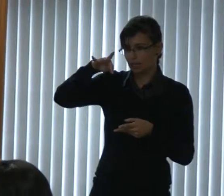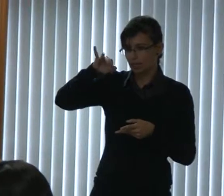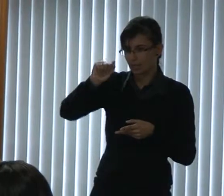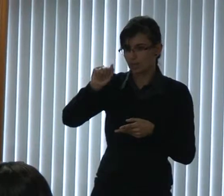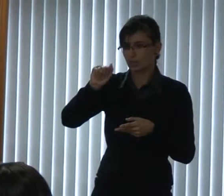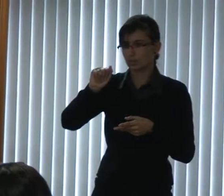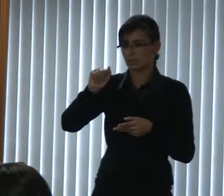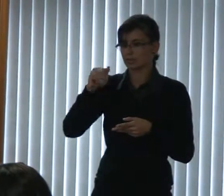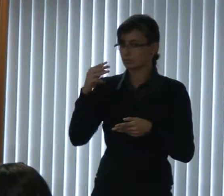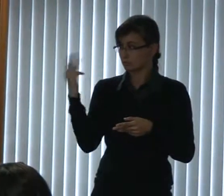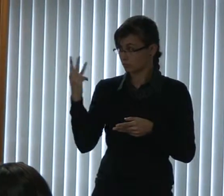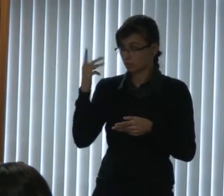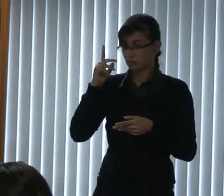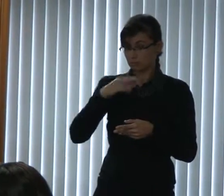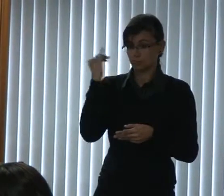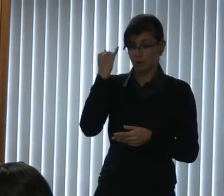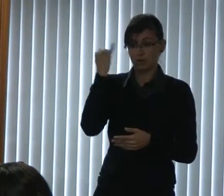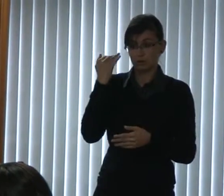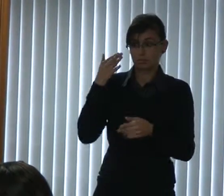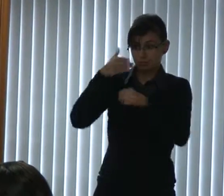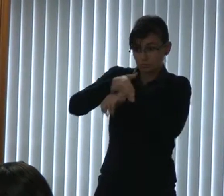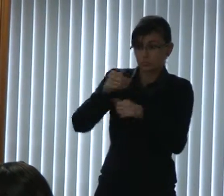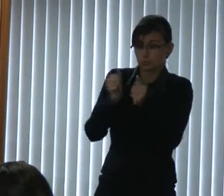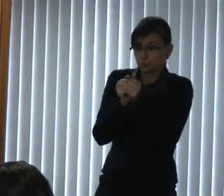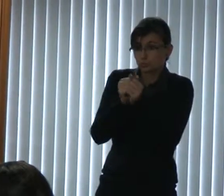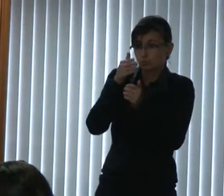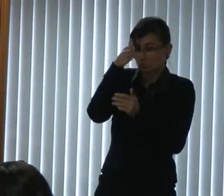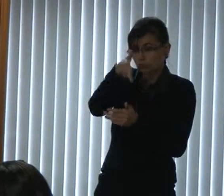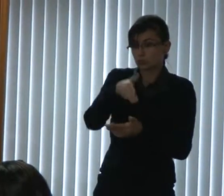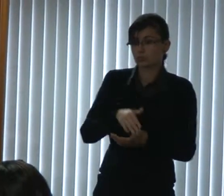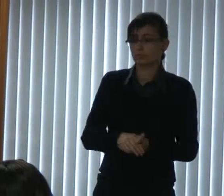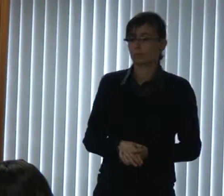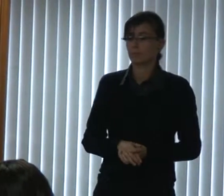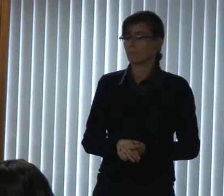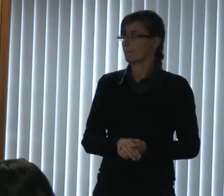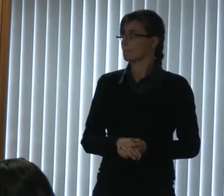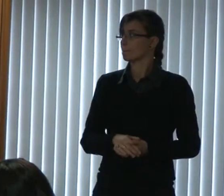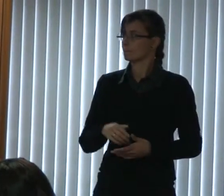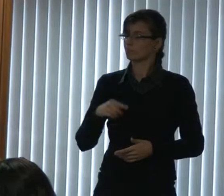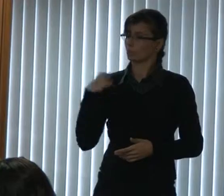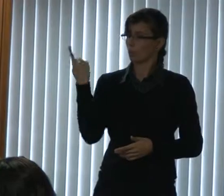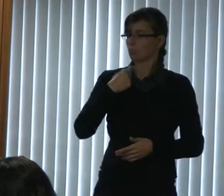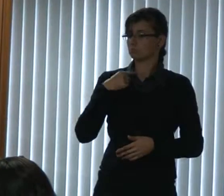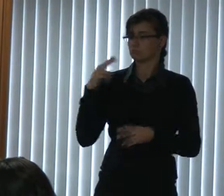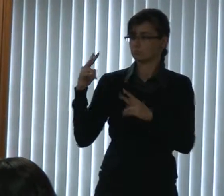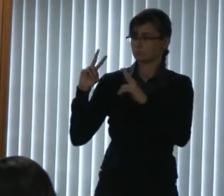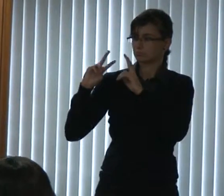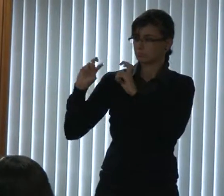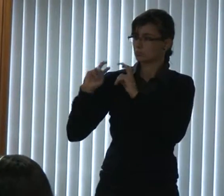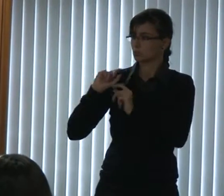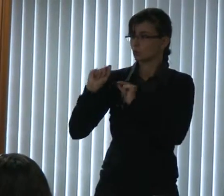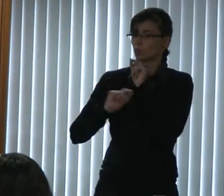área. nós estamos vendo uma moça fazer aqui, o trabalho dela,